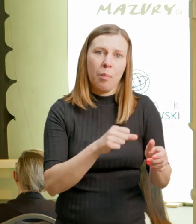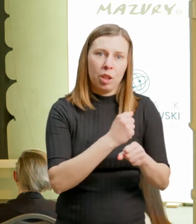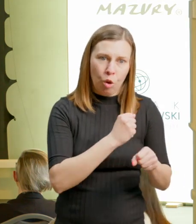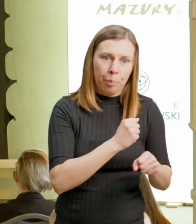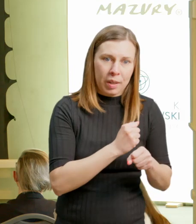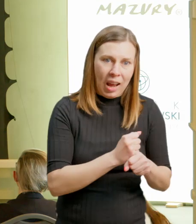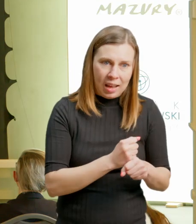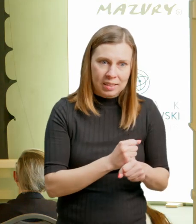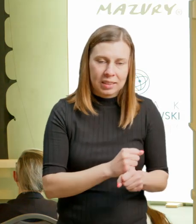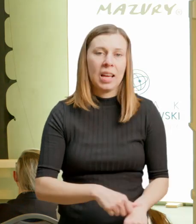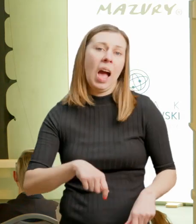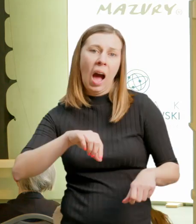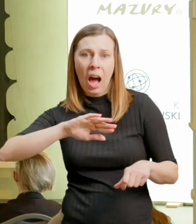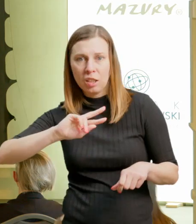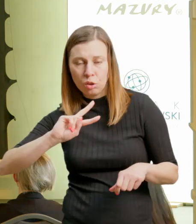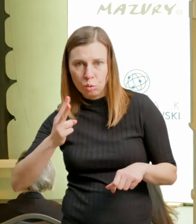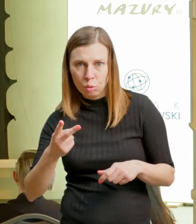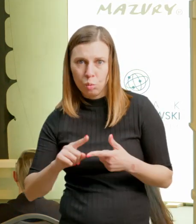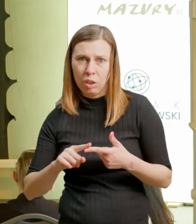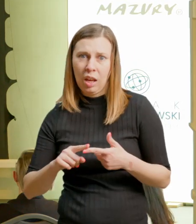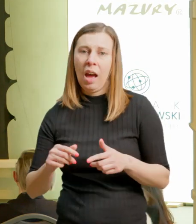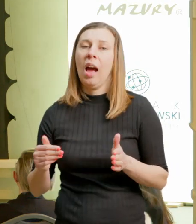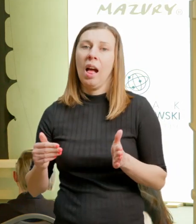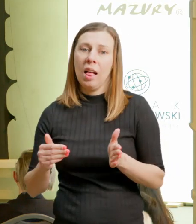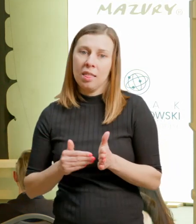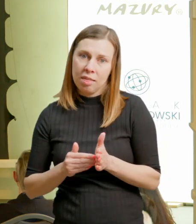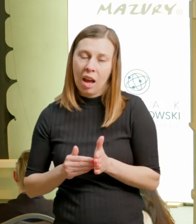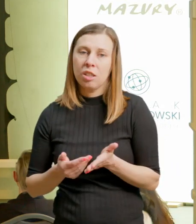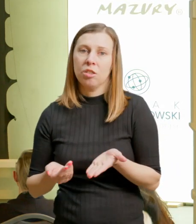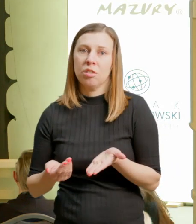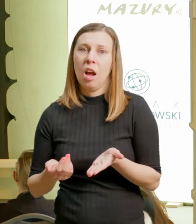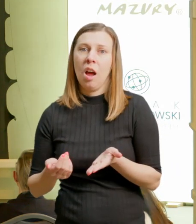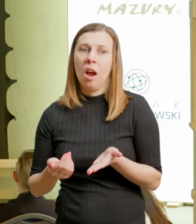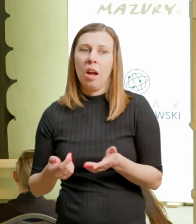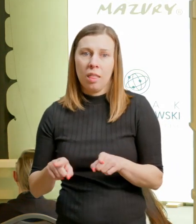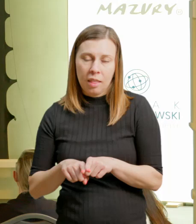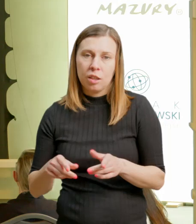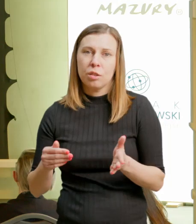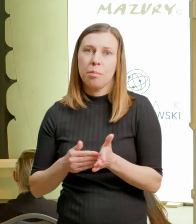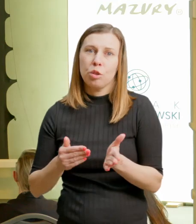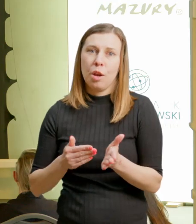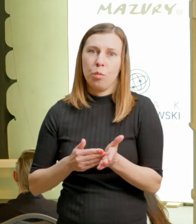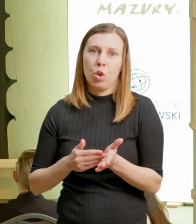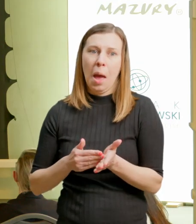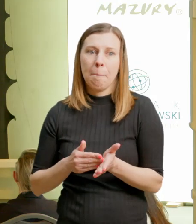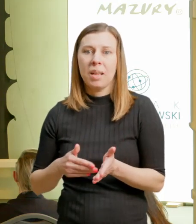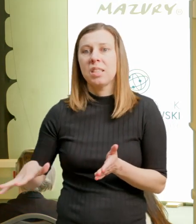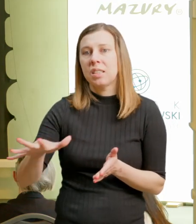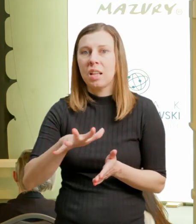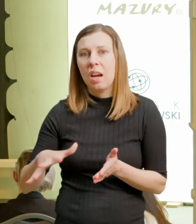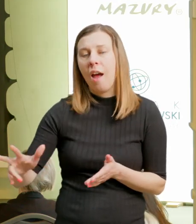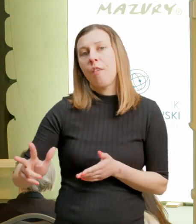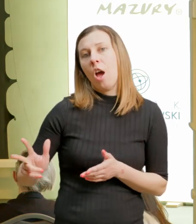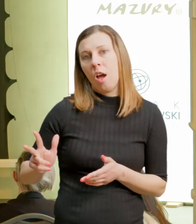technologii, a z drugiej strony też przez jakąś strefę taką green rest, strefę taką